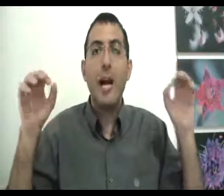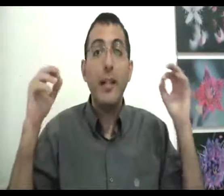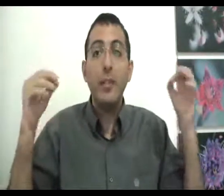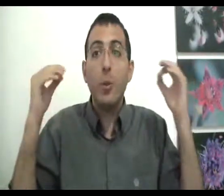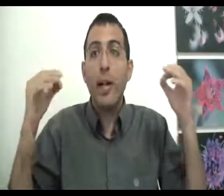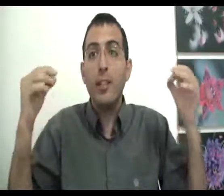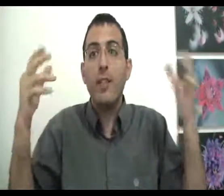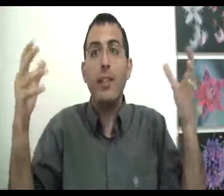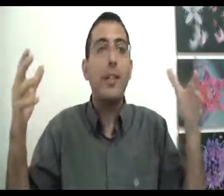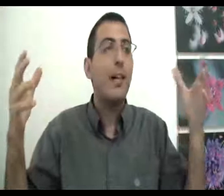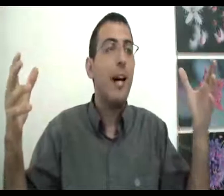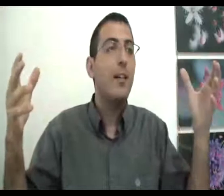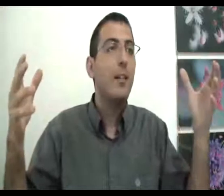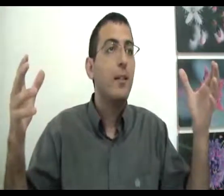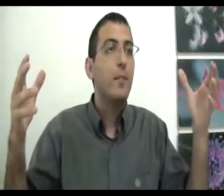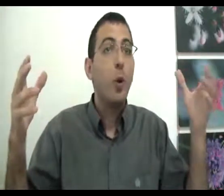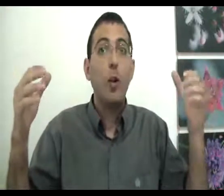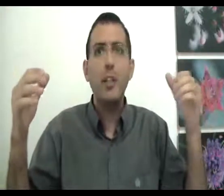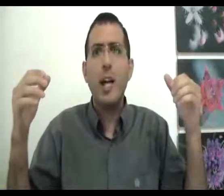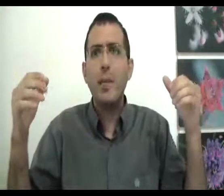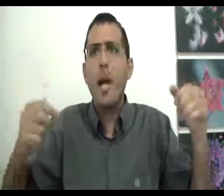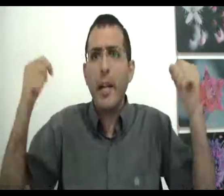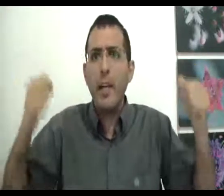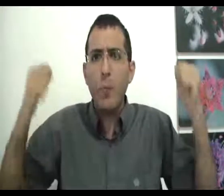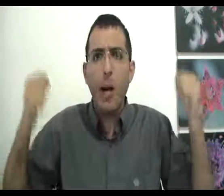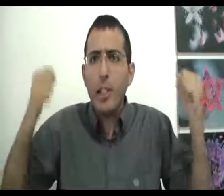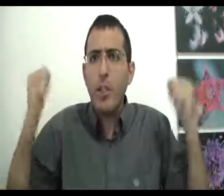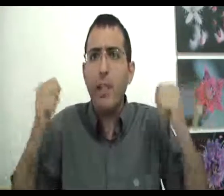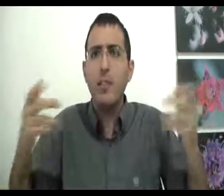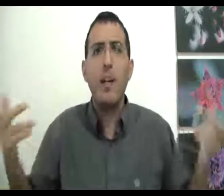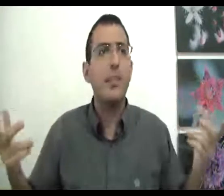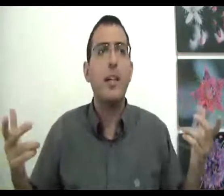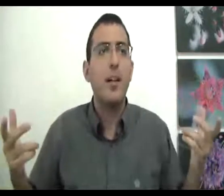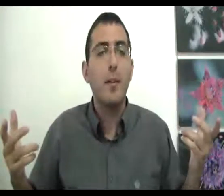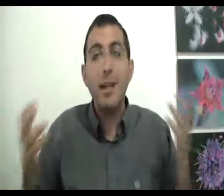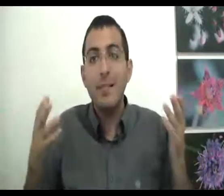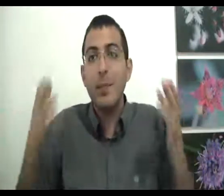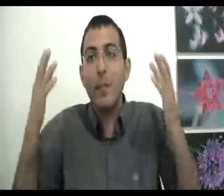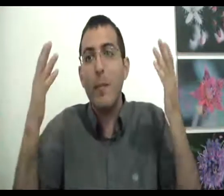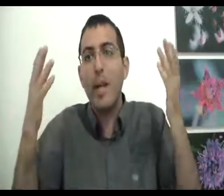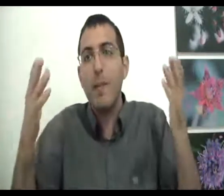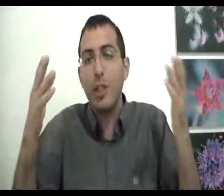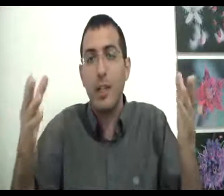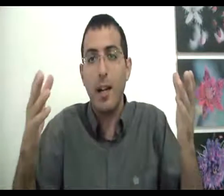אני זוכר שהדבר הזה קרה או כאשר האדם אומר אני מוכן נשמע שהדבר הזה קרה בעצם אתה לא מדבר על מה שקרה